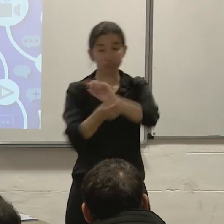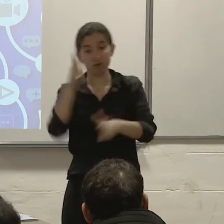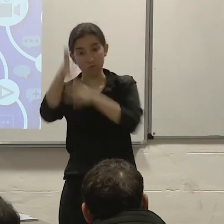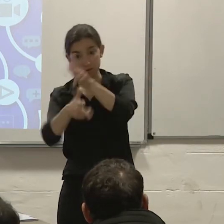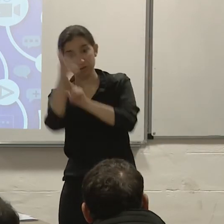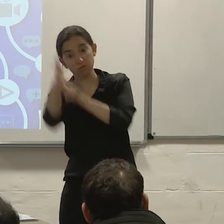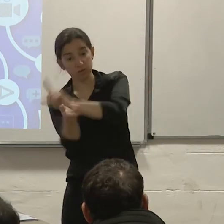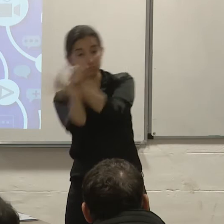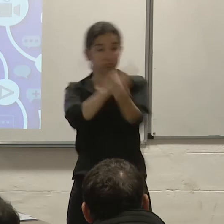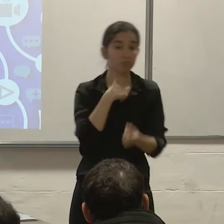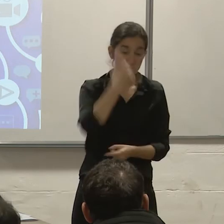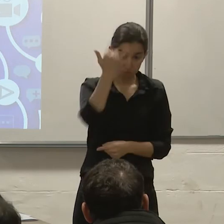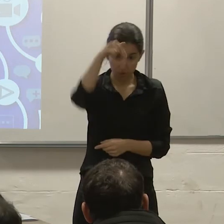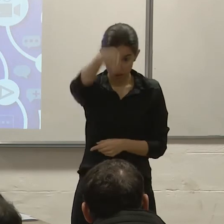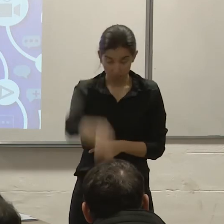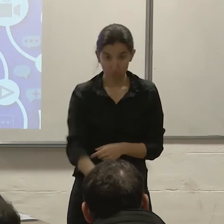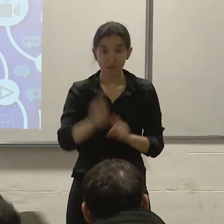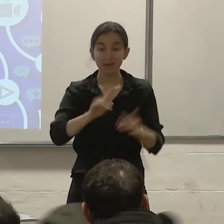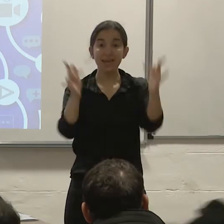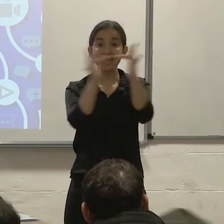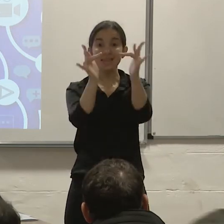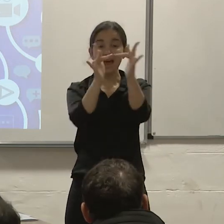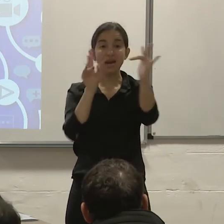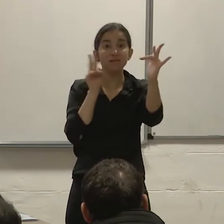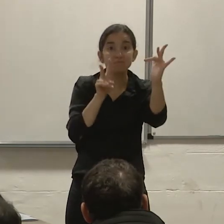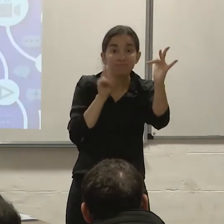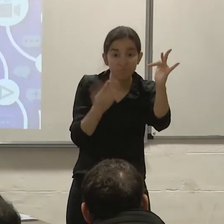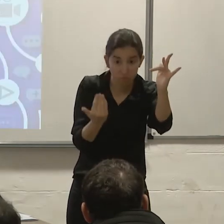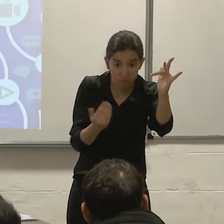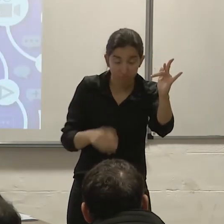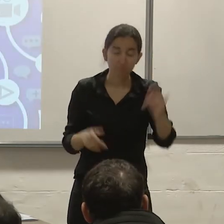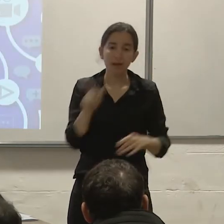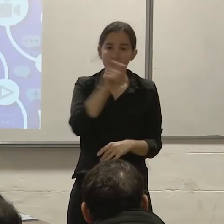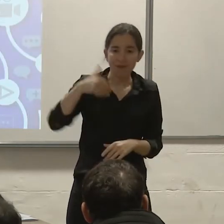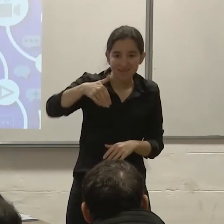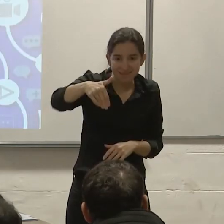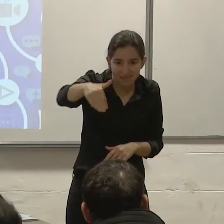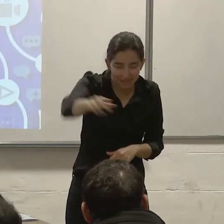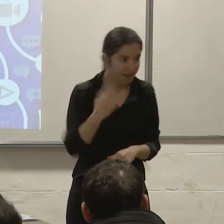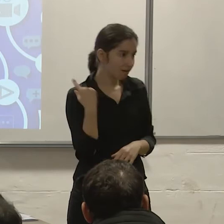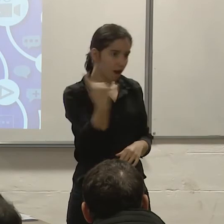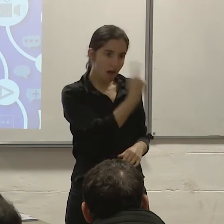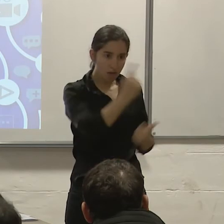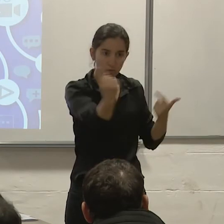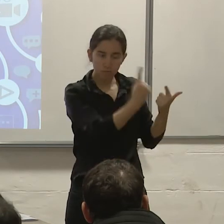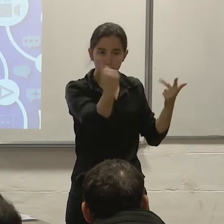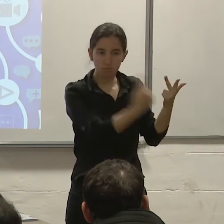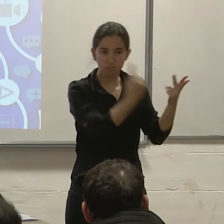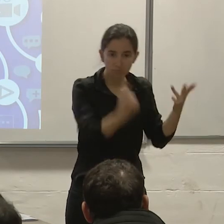se puede seguir en vivo a través de internet y más adelante estarán disponibles la desgrabación y los videos de todas las exposiciones.